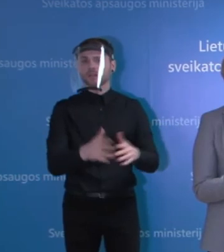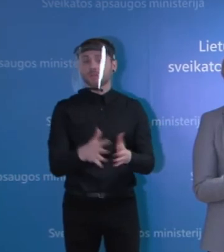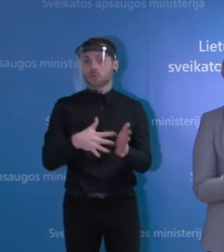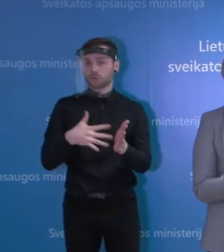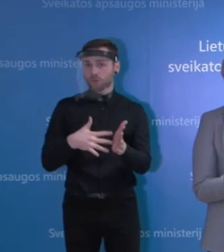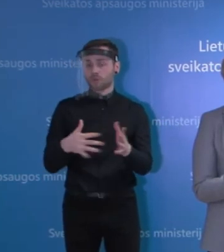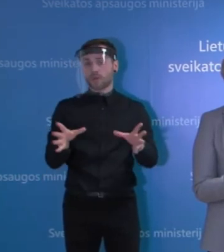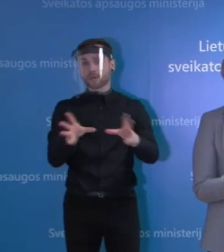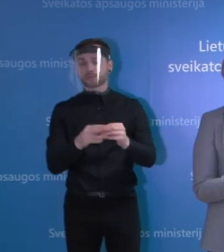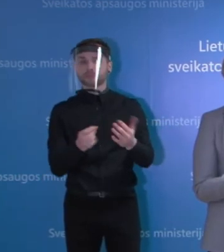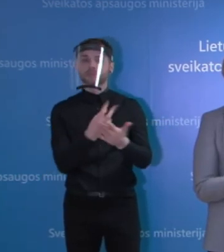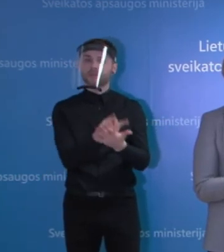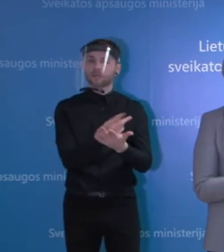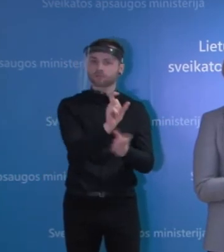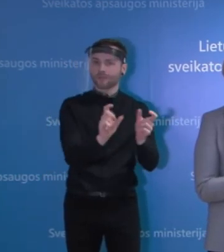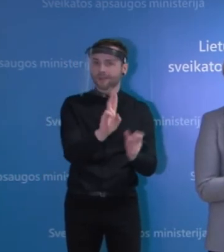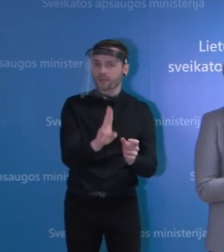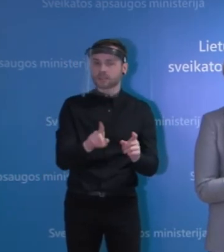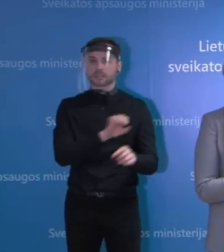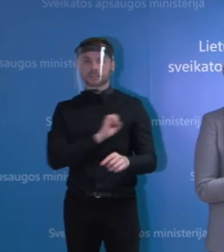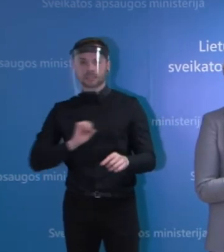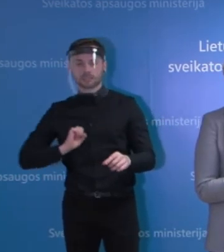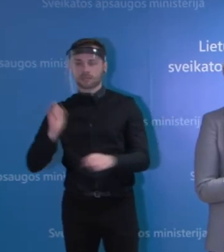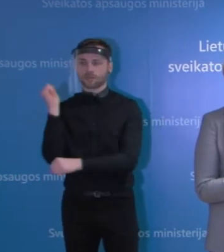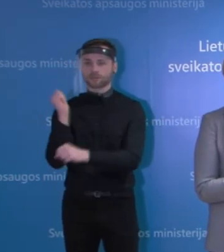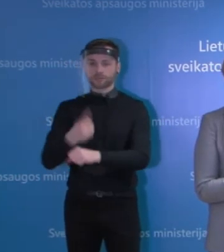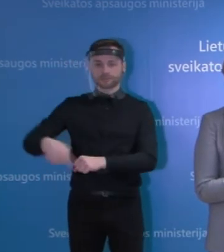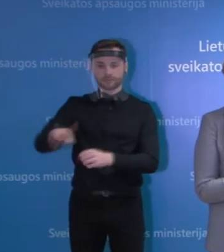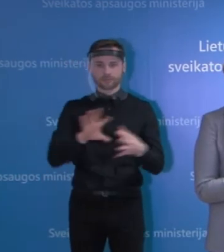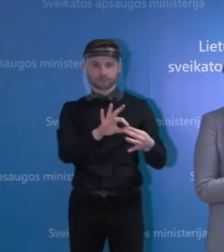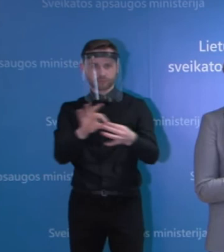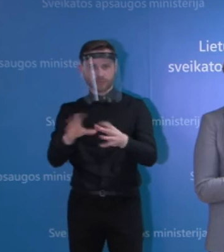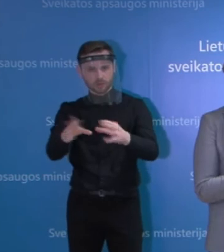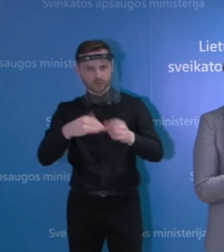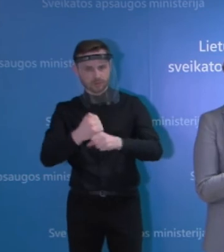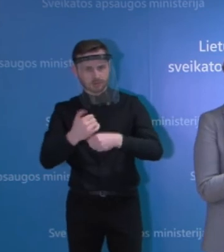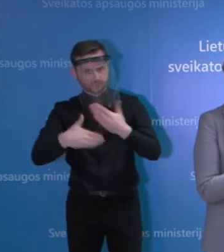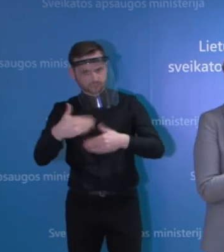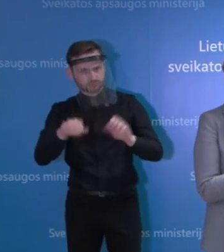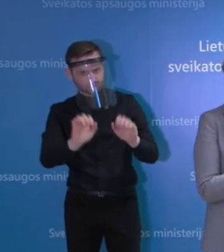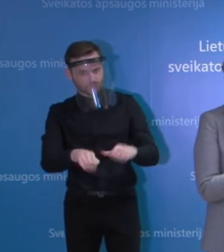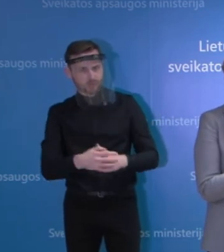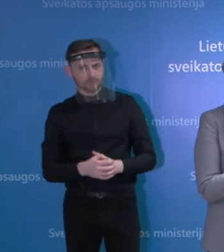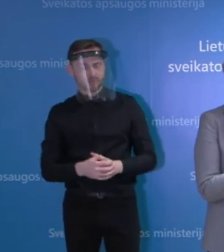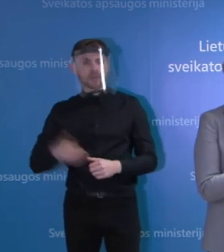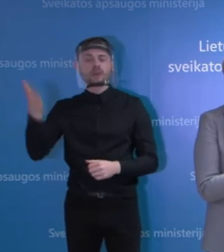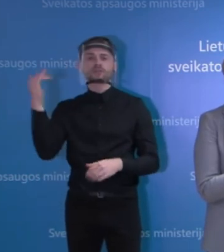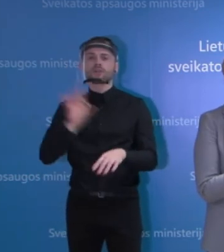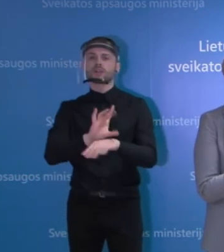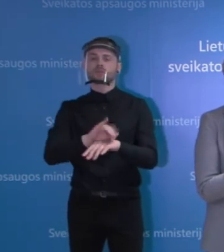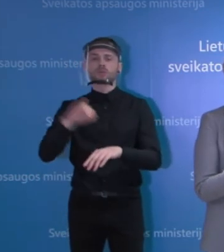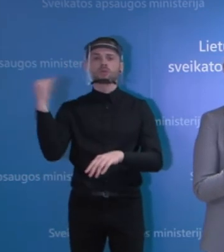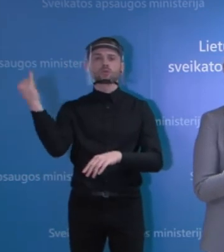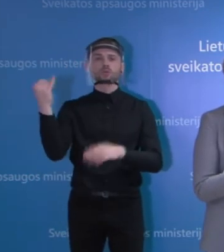toliau dirbti kartu su lygoniais, izoliavėsi medikai ir kodėl. Ir kodėl panašus atvejais buvo anksčiau toleruojamas Klaipėdos